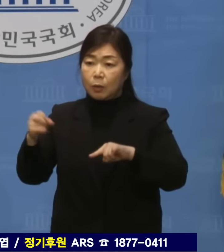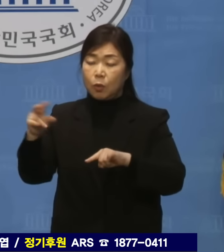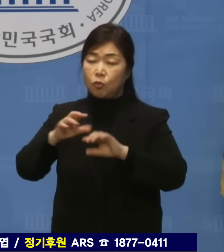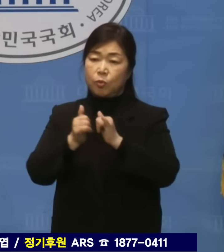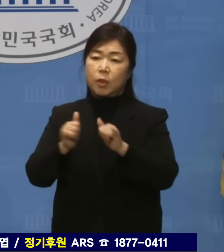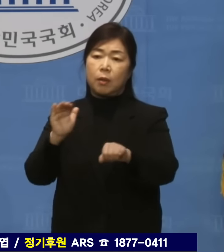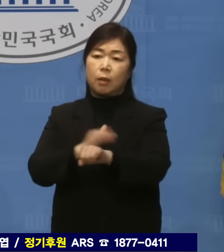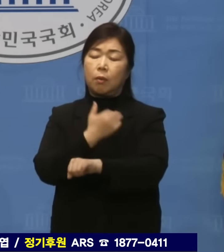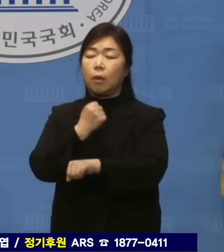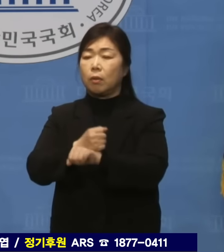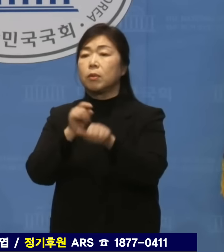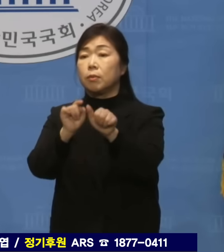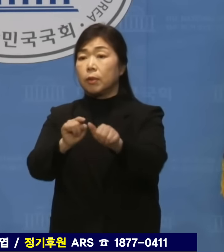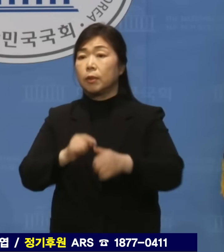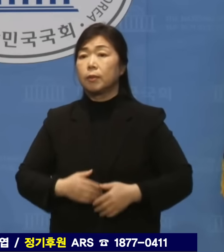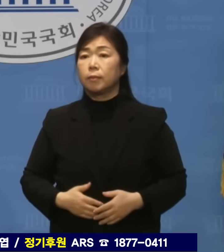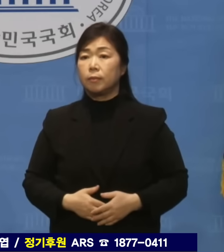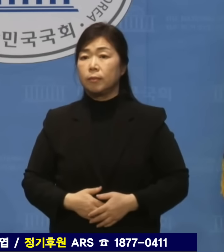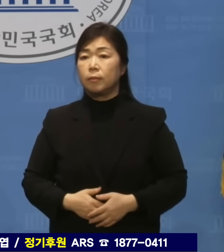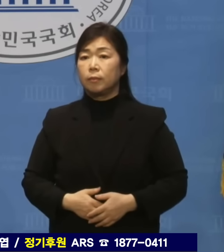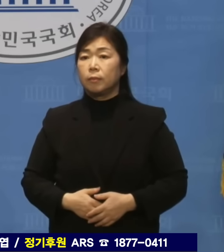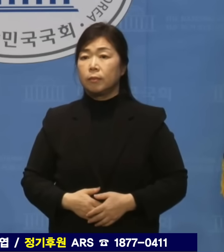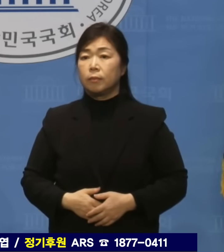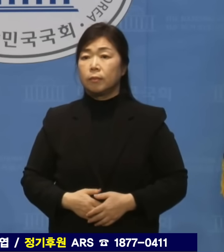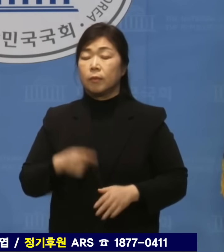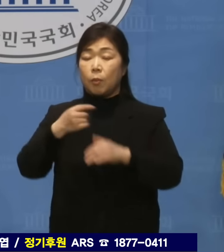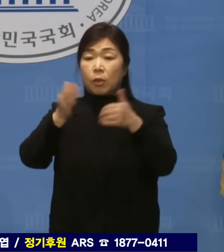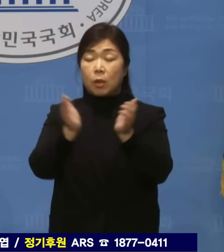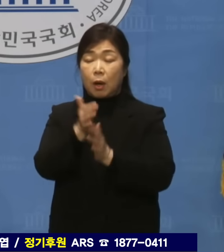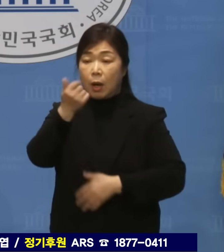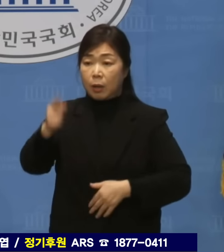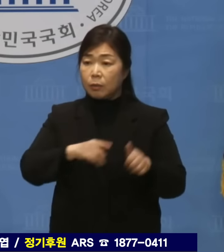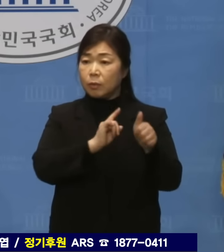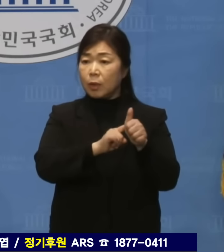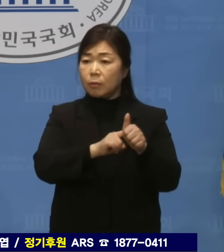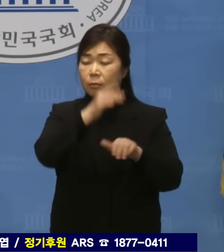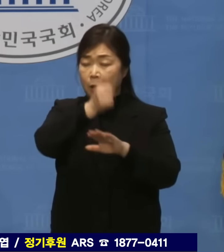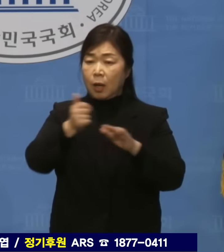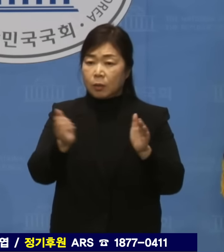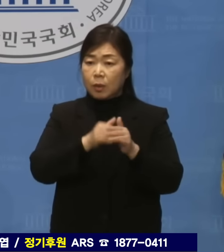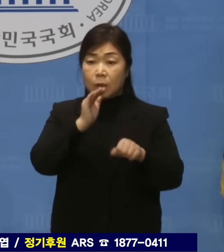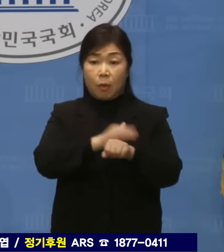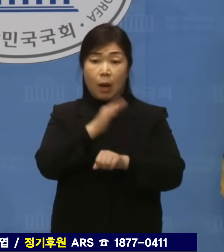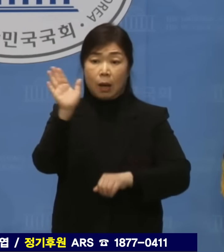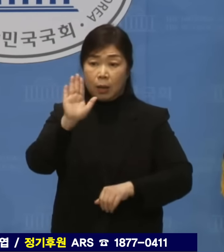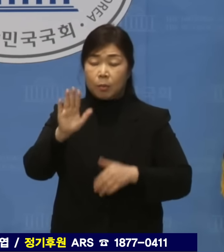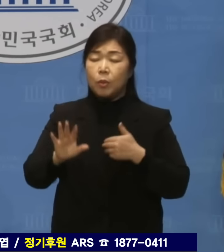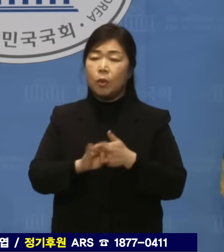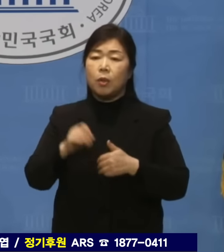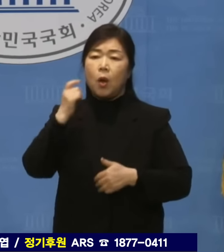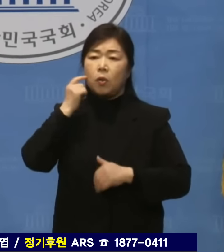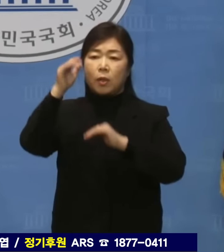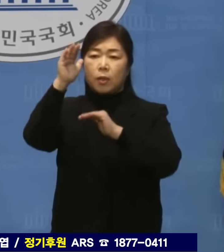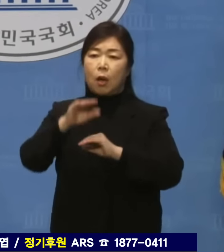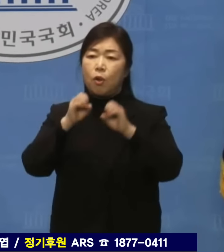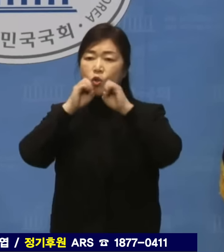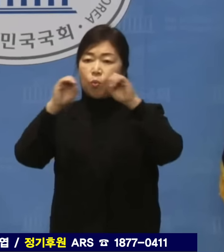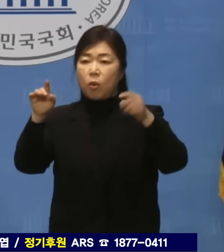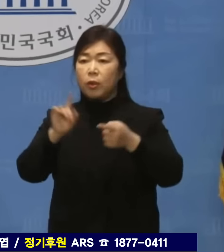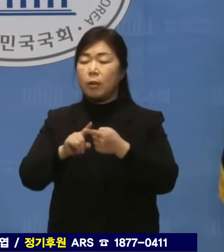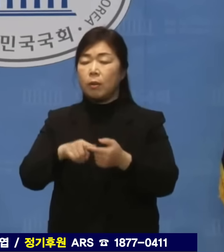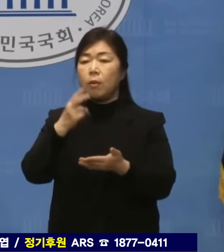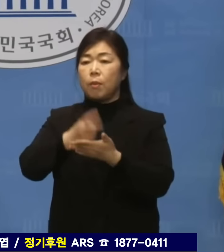사과하십시오. 더불어민주당은 한동훈 위원장이 끝까지 사과하지 않는다면 허위 사실 유포에 대한